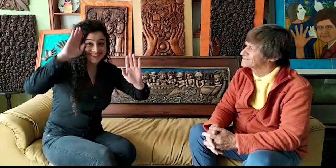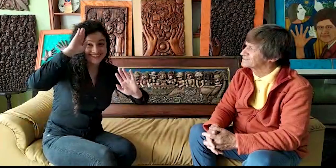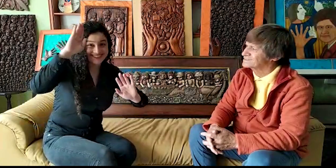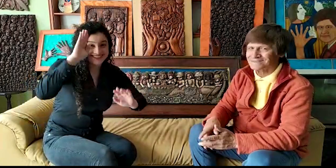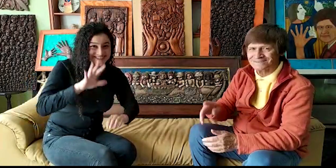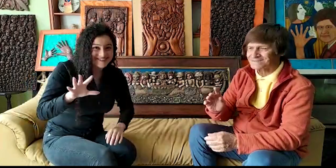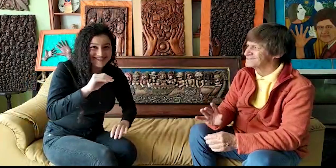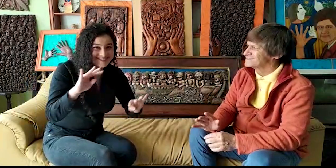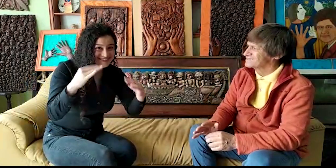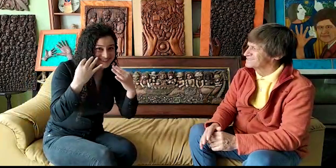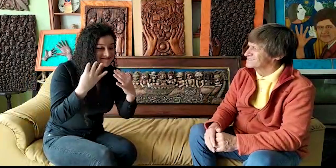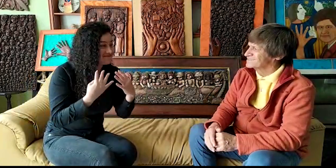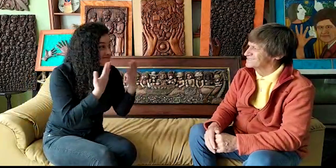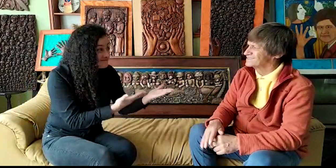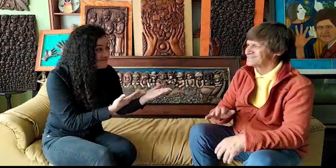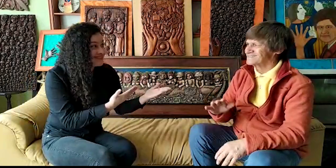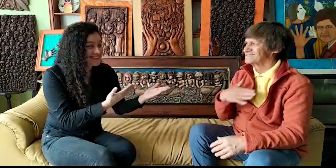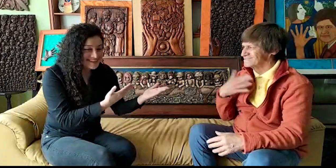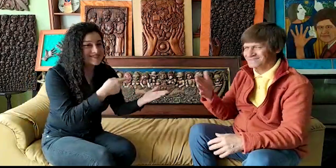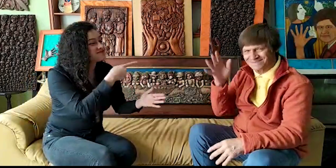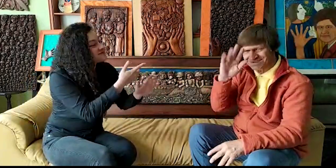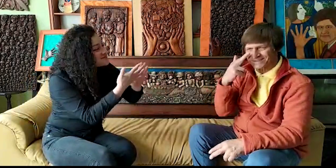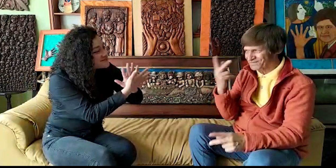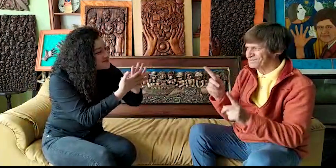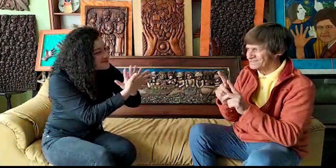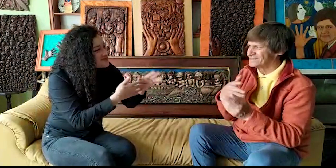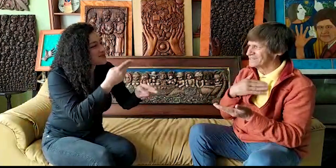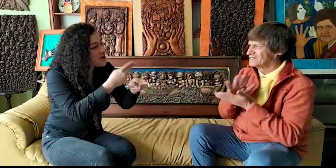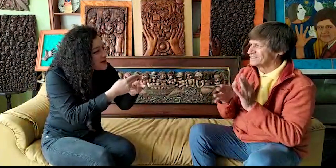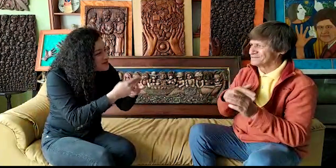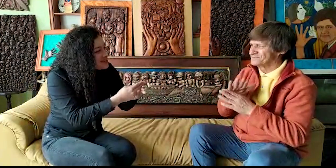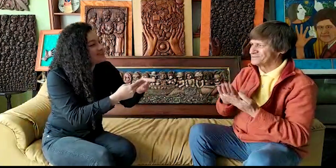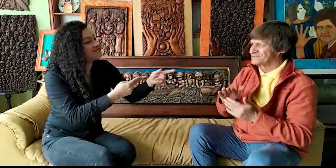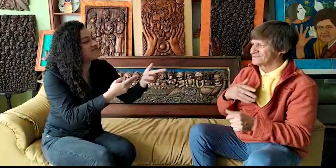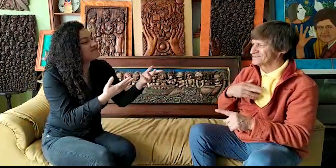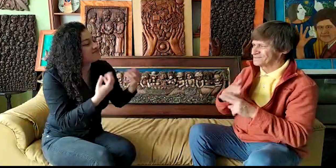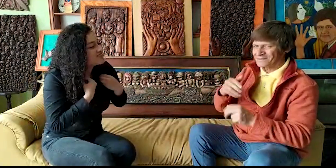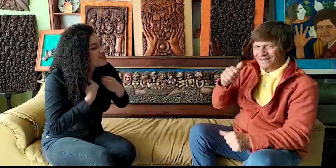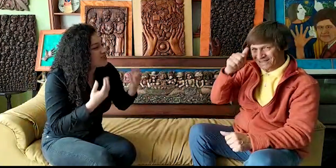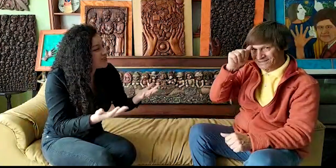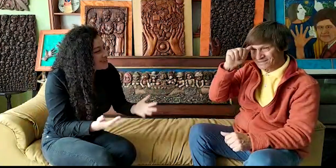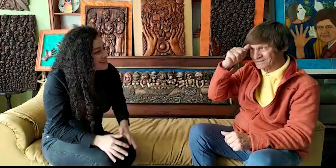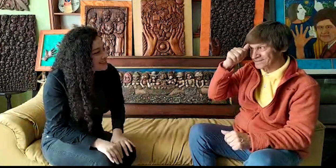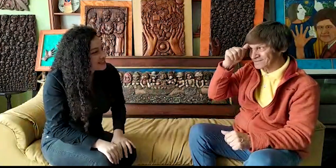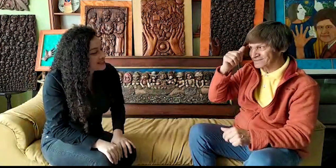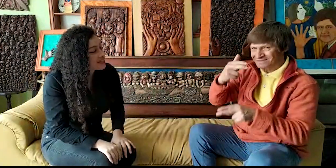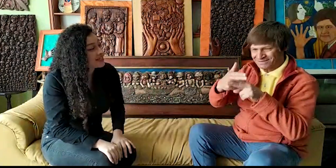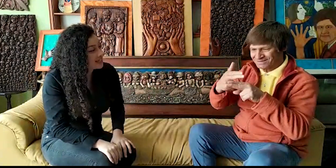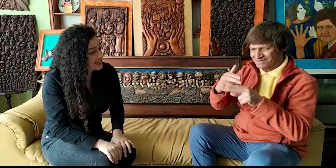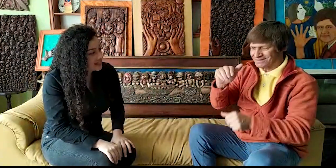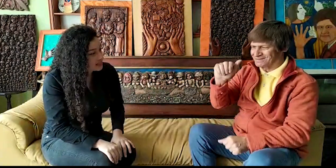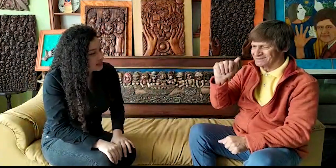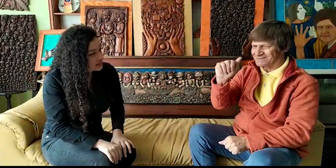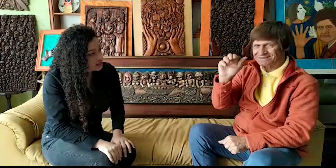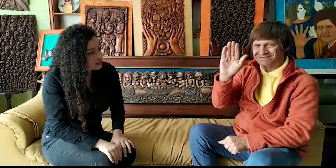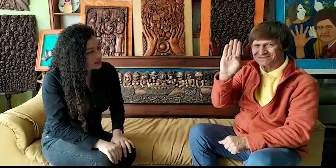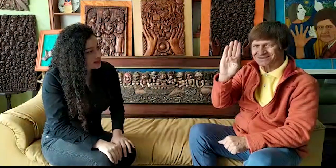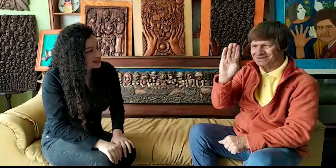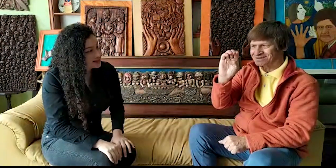¡Hola! Espero que estén bien. ¿Cómo es tu seña? Esta es mi seña y mi nombre